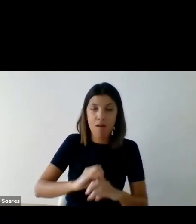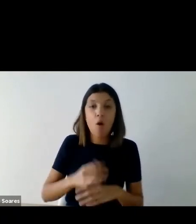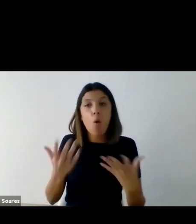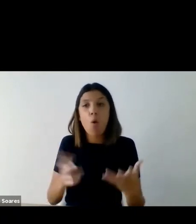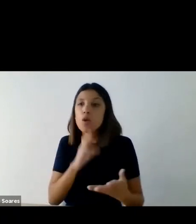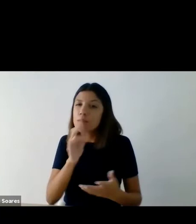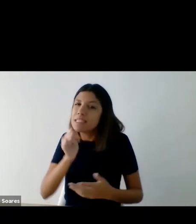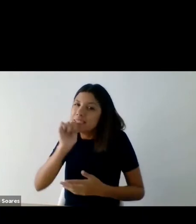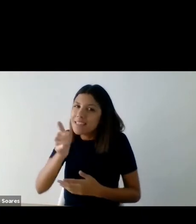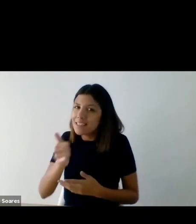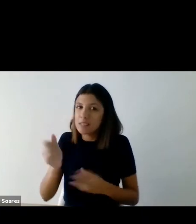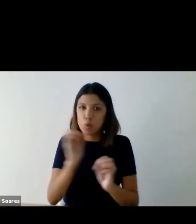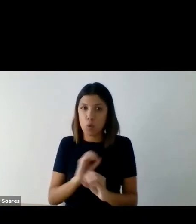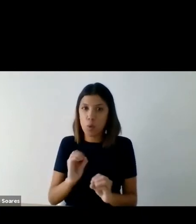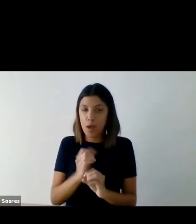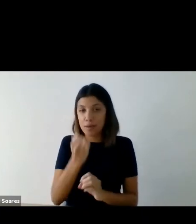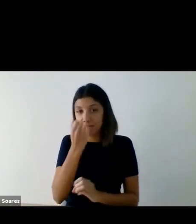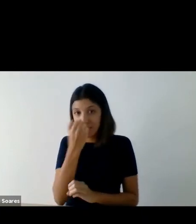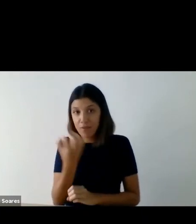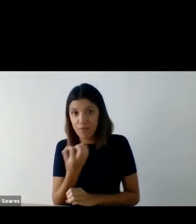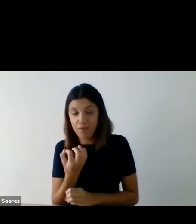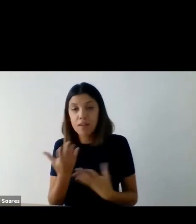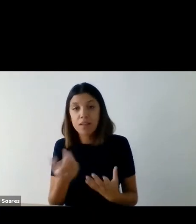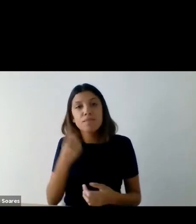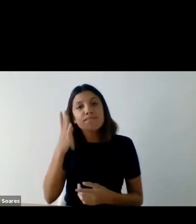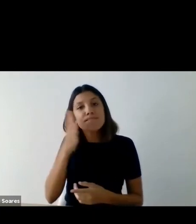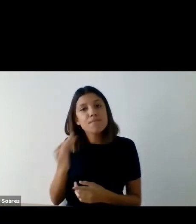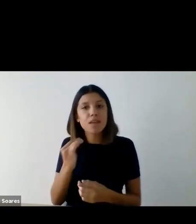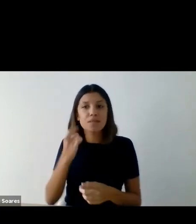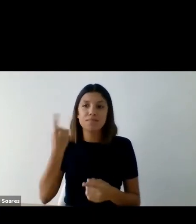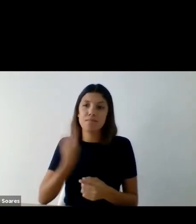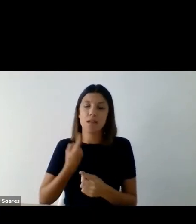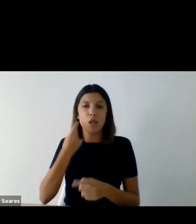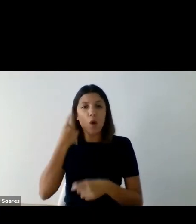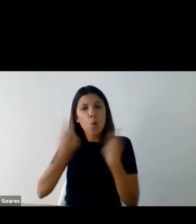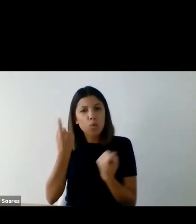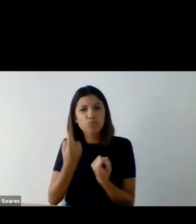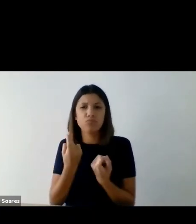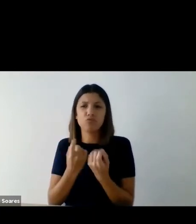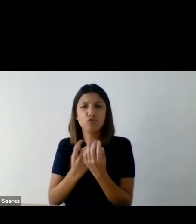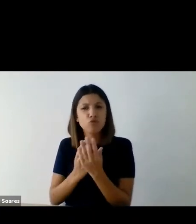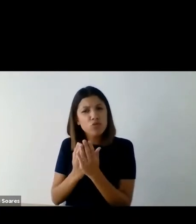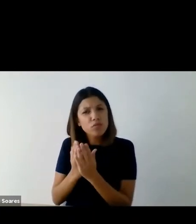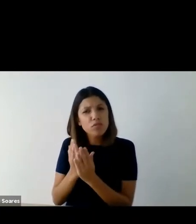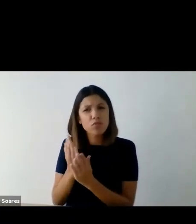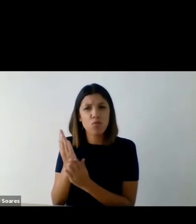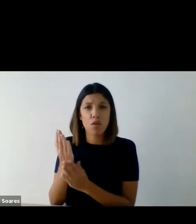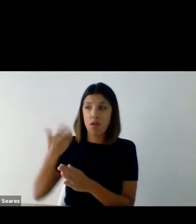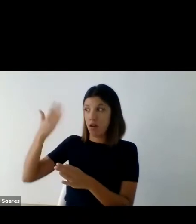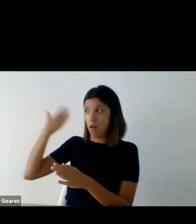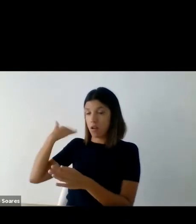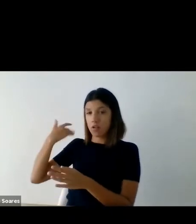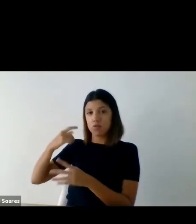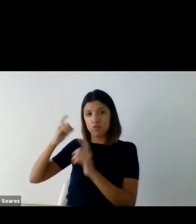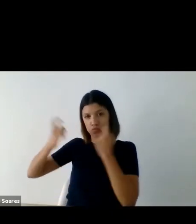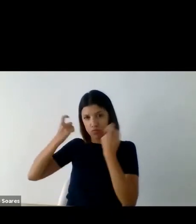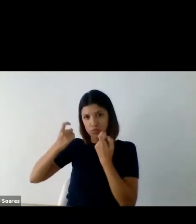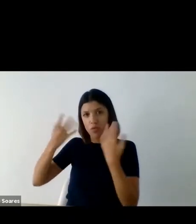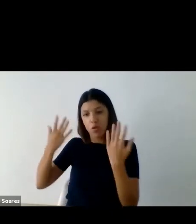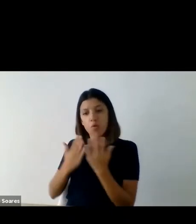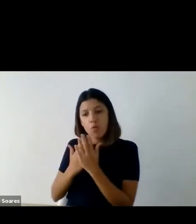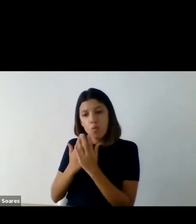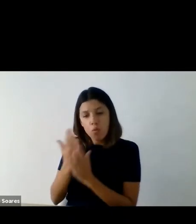certas. Pensamos, por isso, que deveríamos dar continuidade à reflexão que se iniciou, aprofundar o nosso